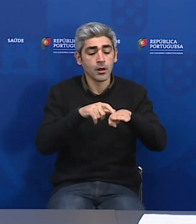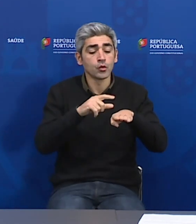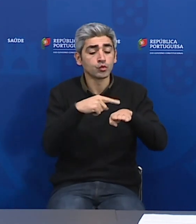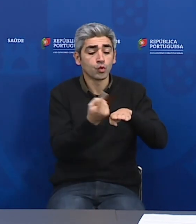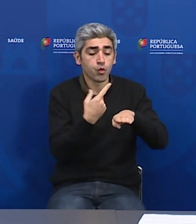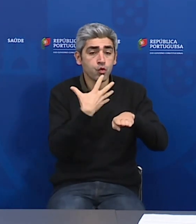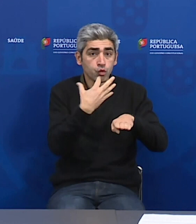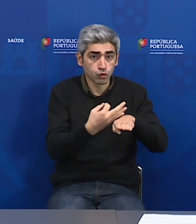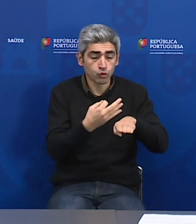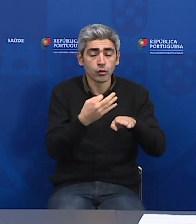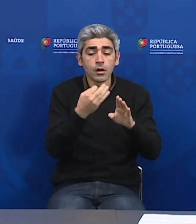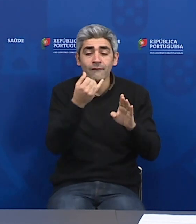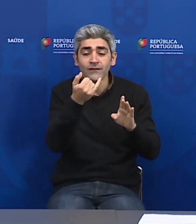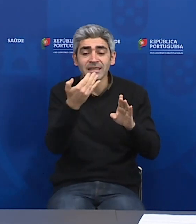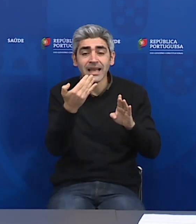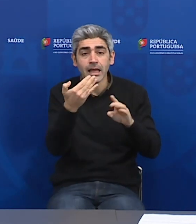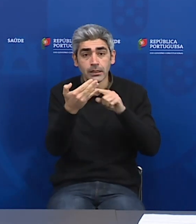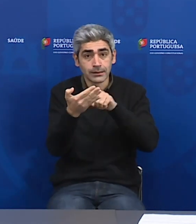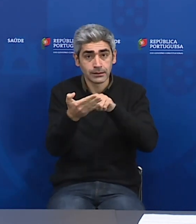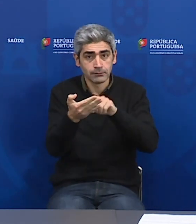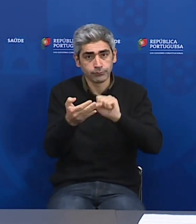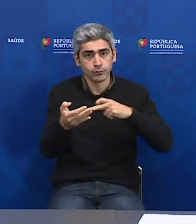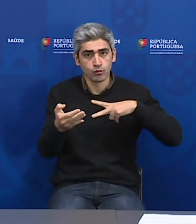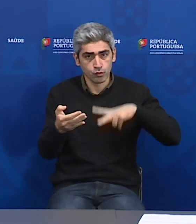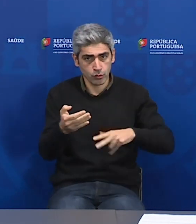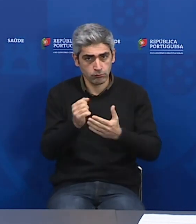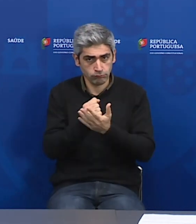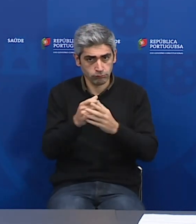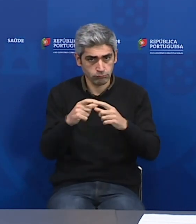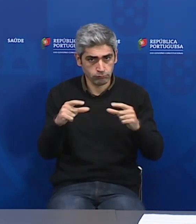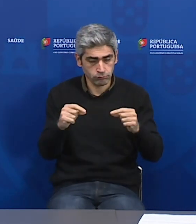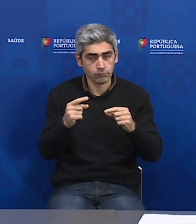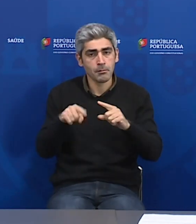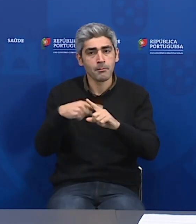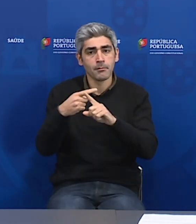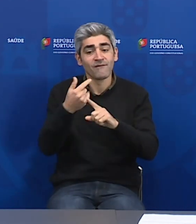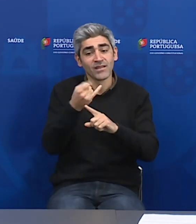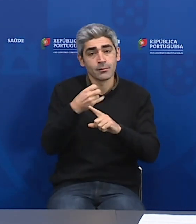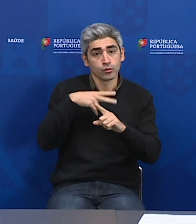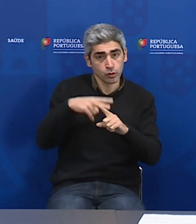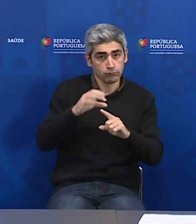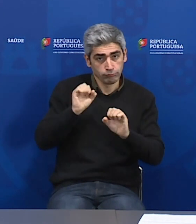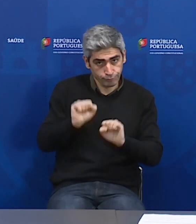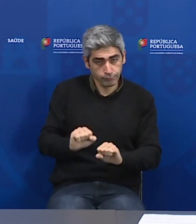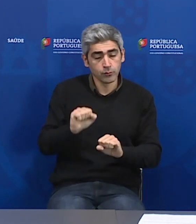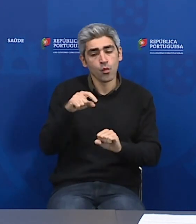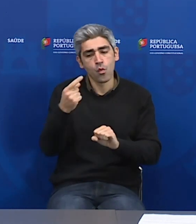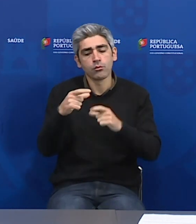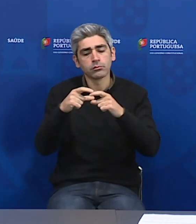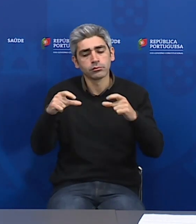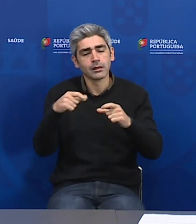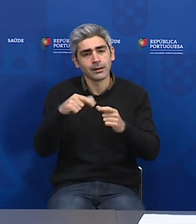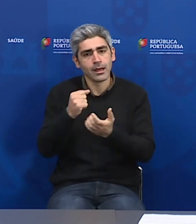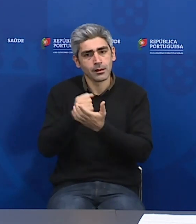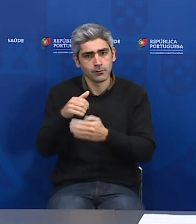cidadãos, 20 portugueses e 7 com autorização de residência, foram testados para Covid-19.